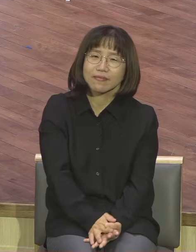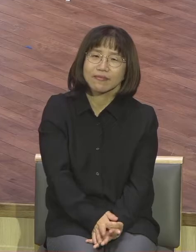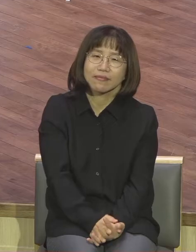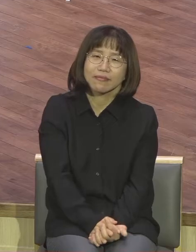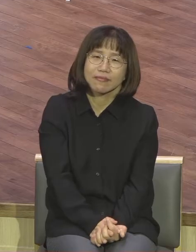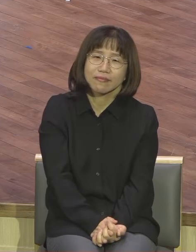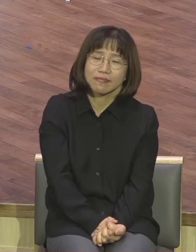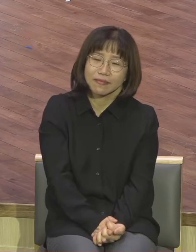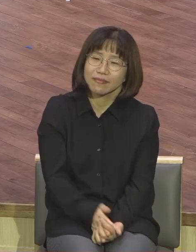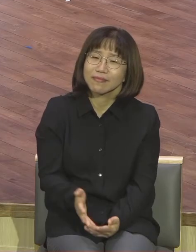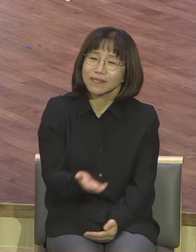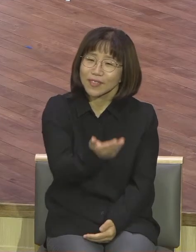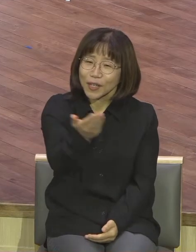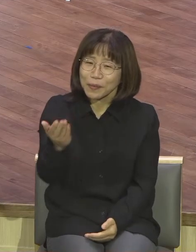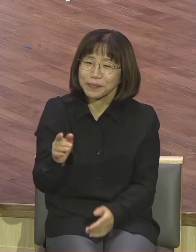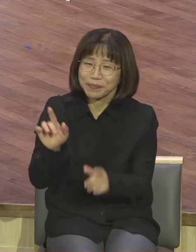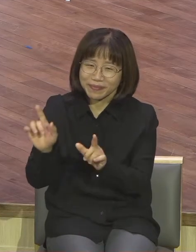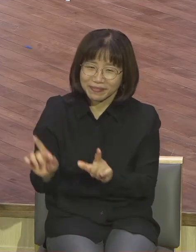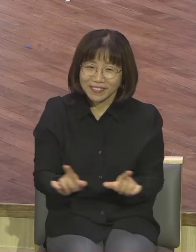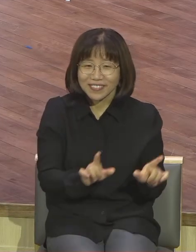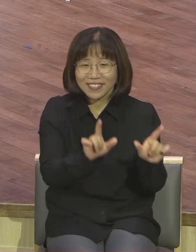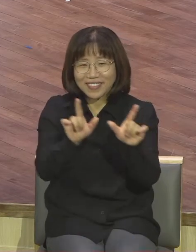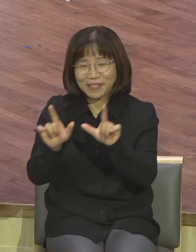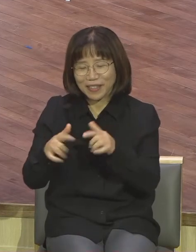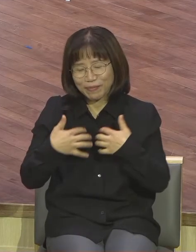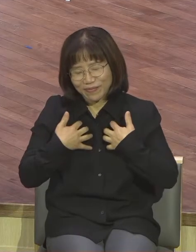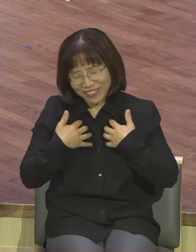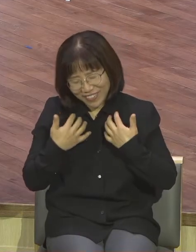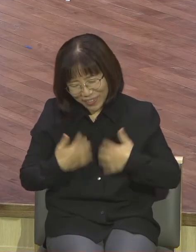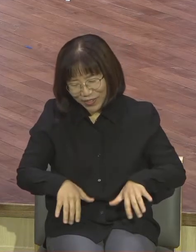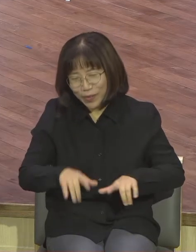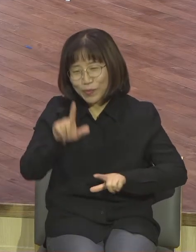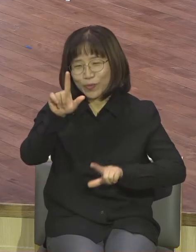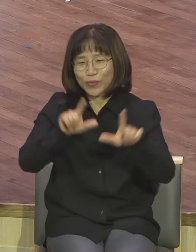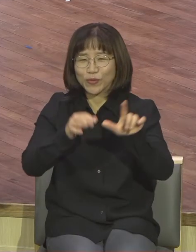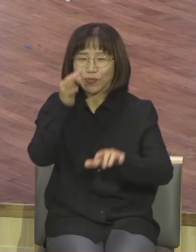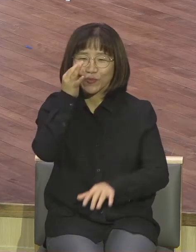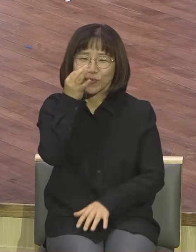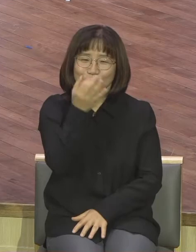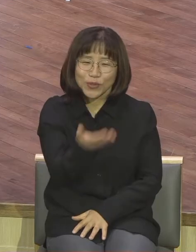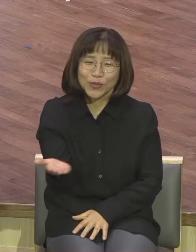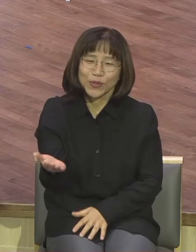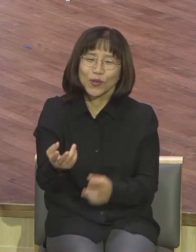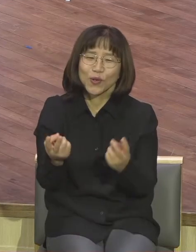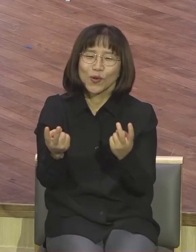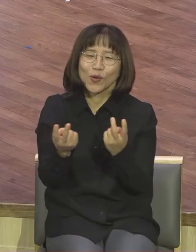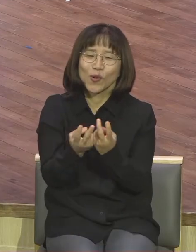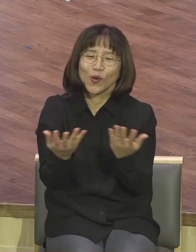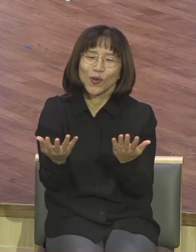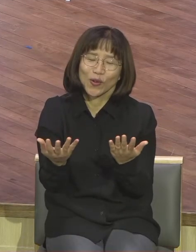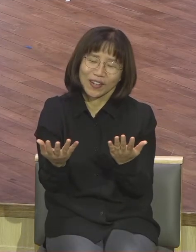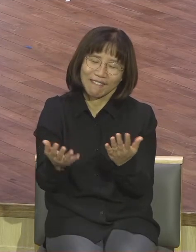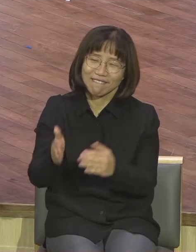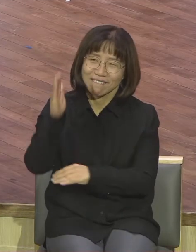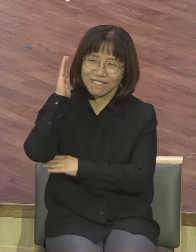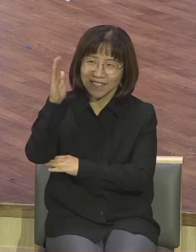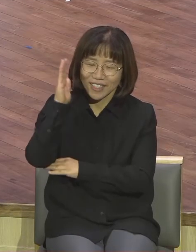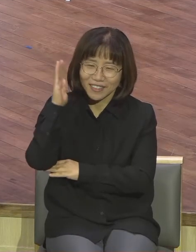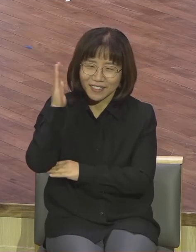삶에 지친 모습으로 그렇게 다니면 어떻게 그 메신지가 메시지가 그거 먹어주겠냐